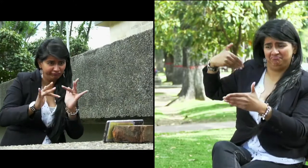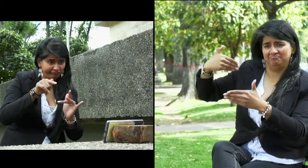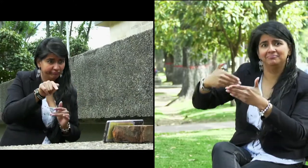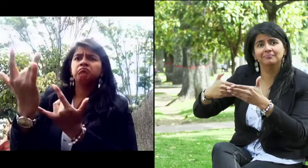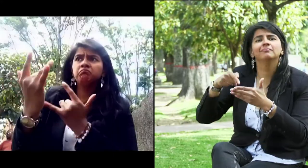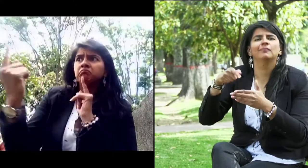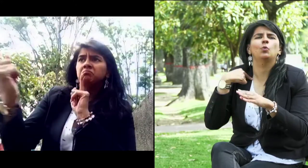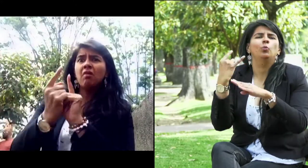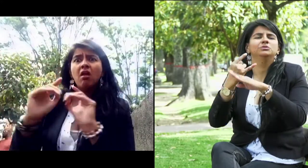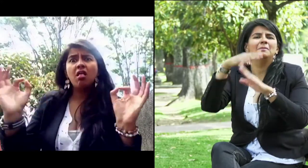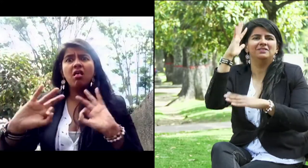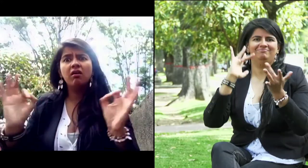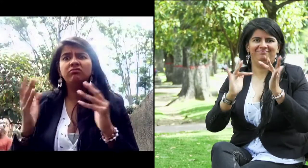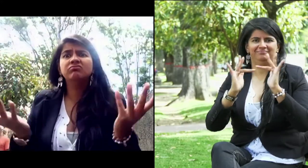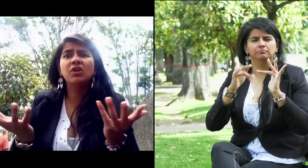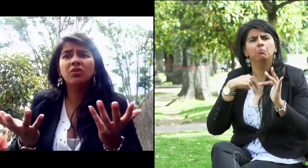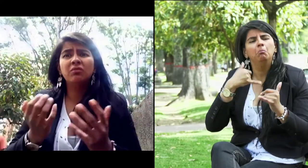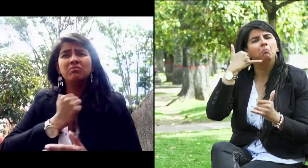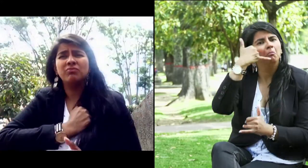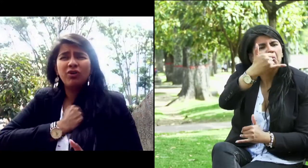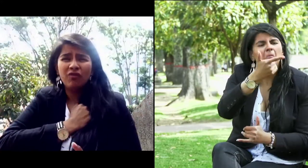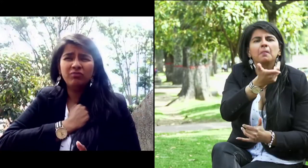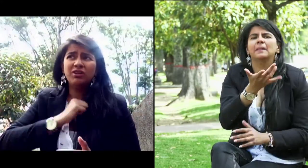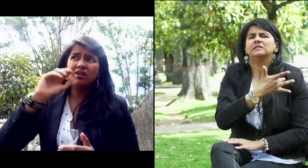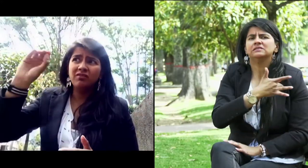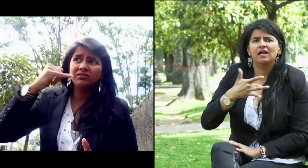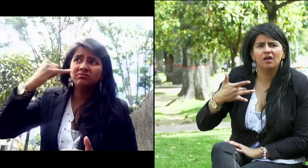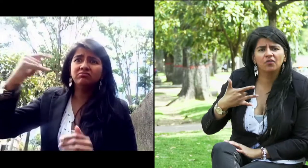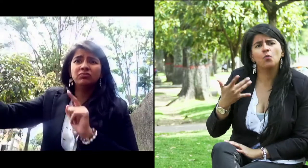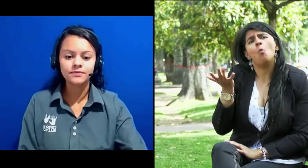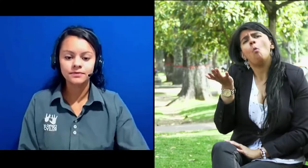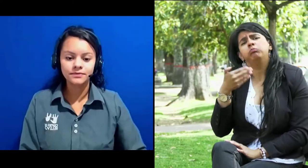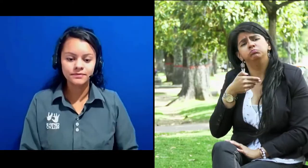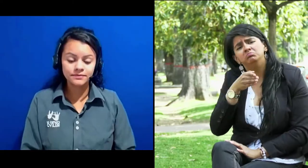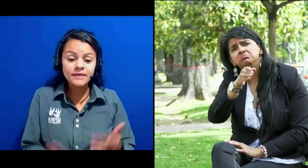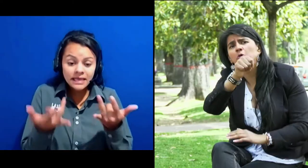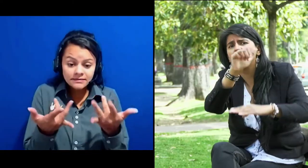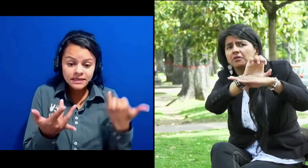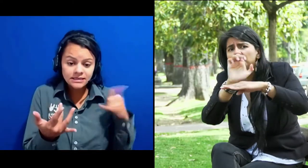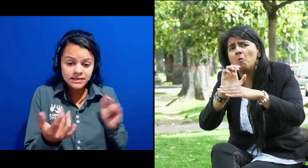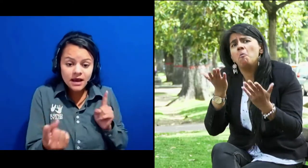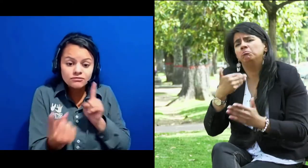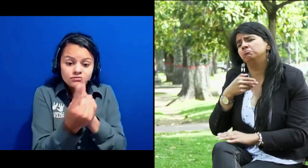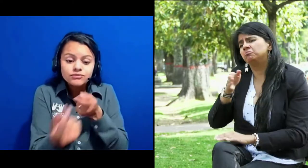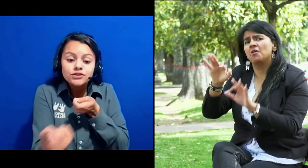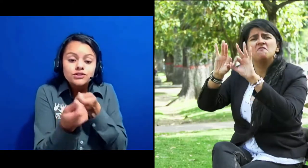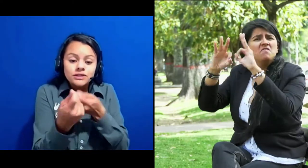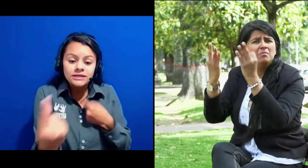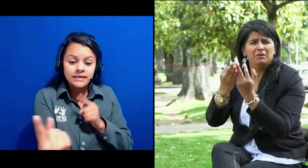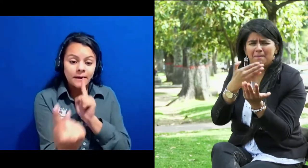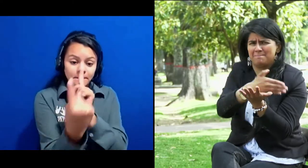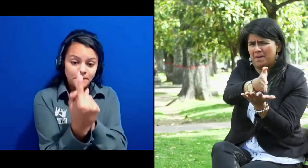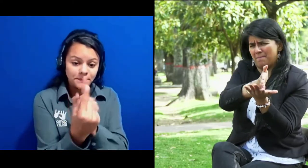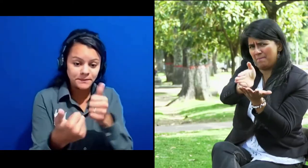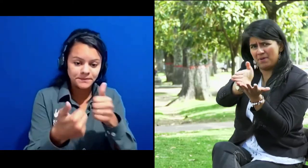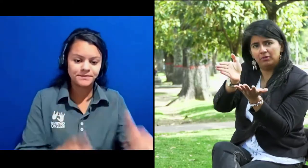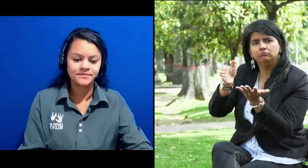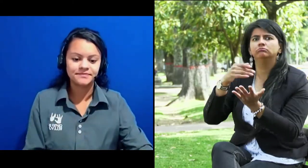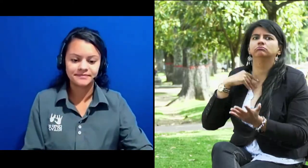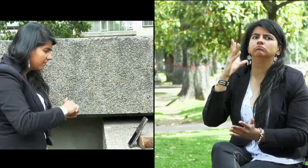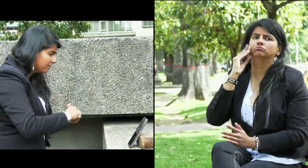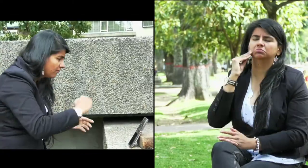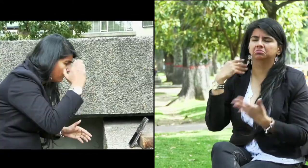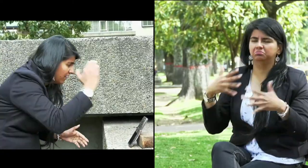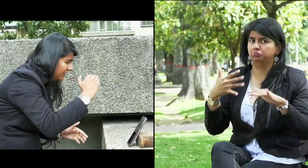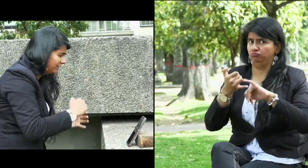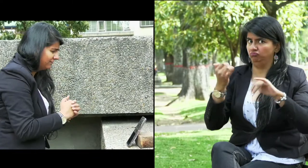independencia. Aunque llevo bastantes años haciendo uso de Centro de Relevo para solicitar citas médicas, para comunicarme con entidades,